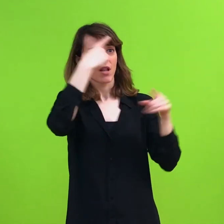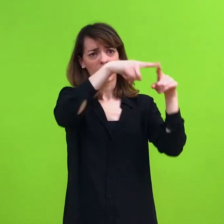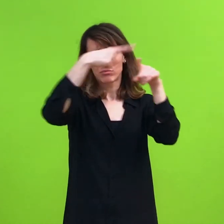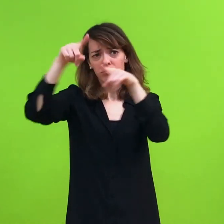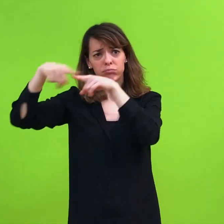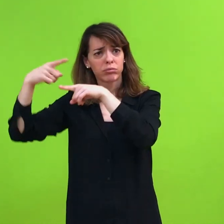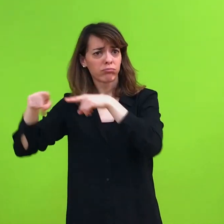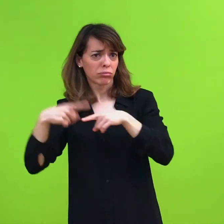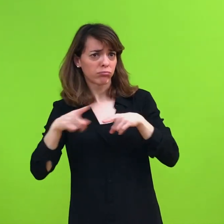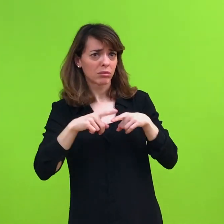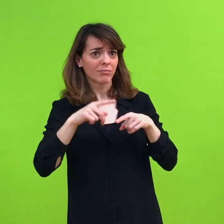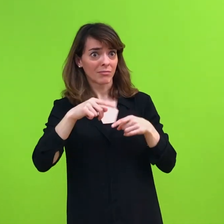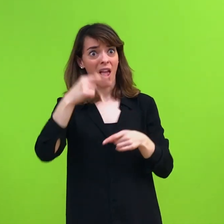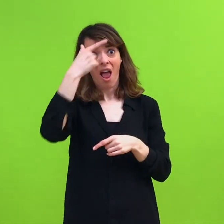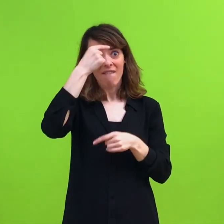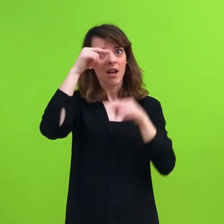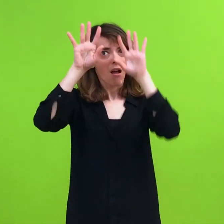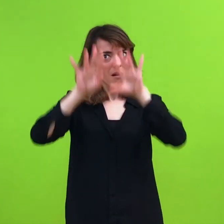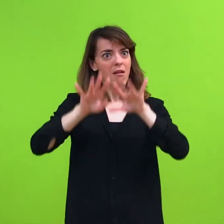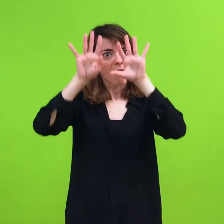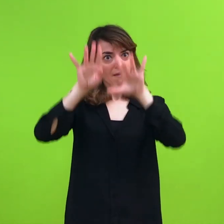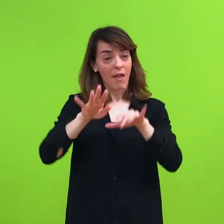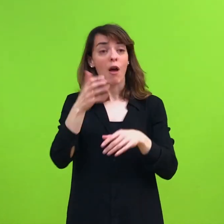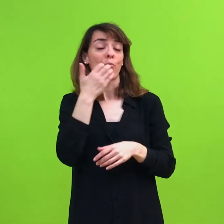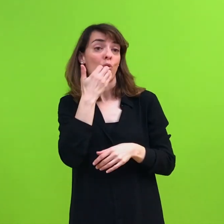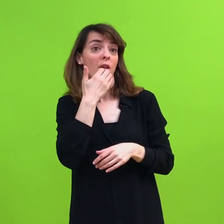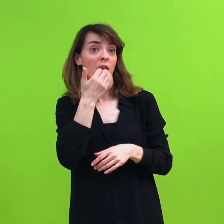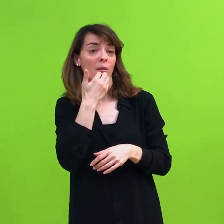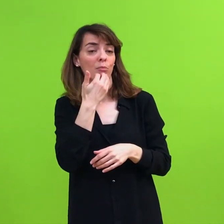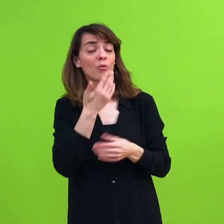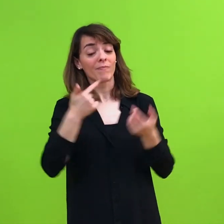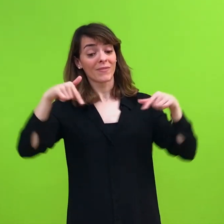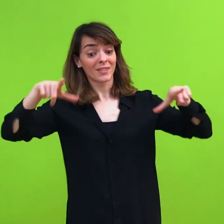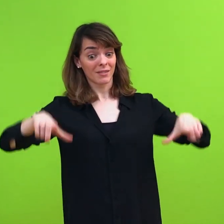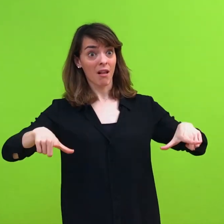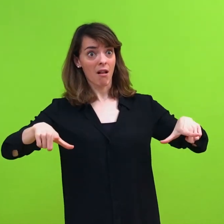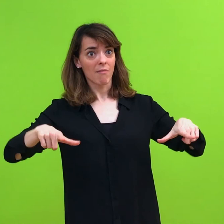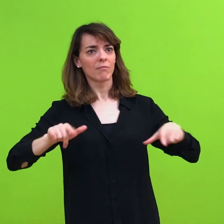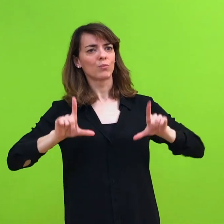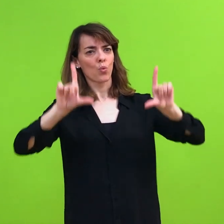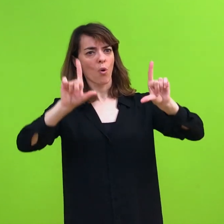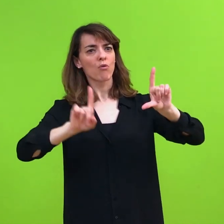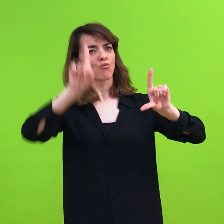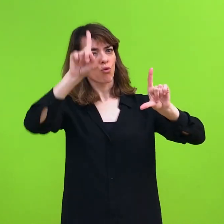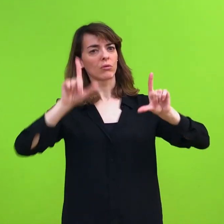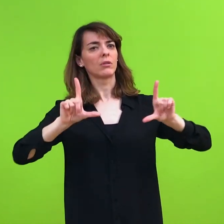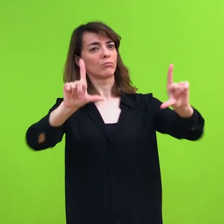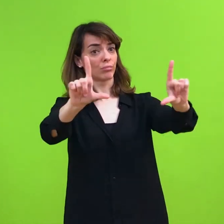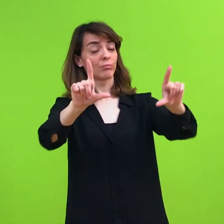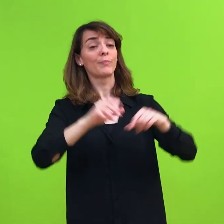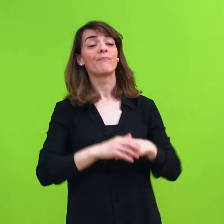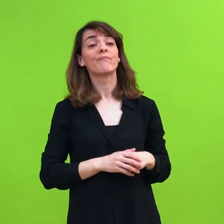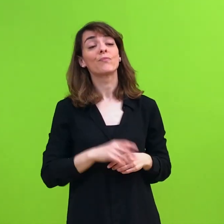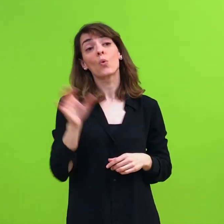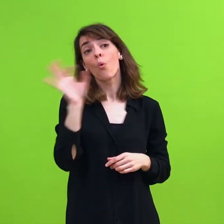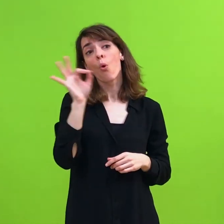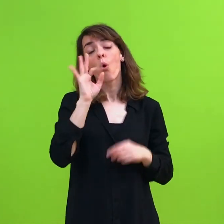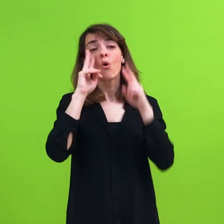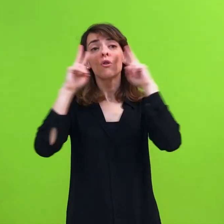como la que se representa en el lienzo norte de esta sala, o la vista de la Iglesia de Santiago.